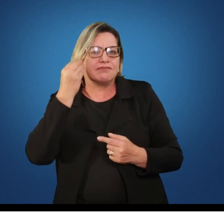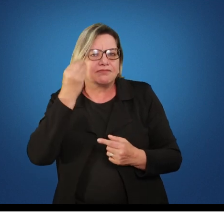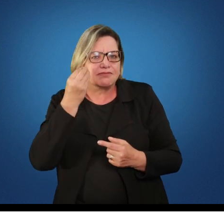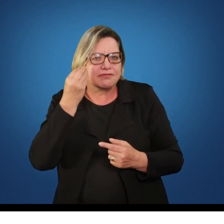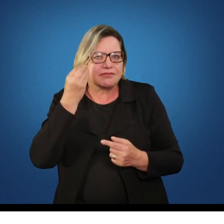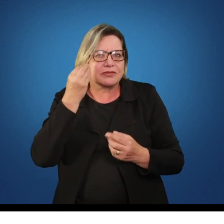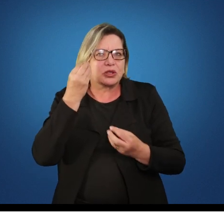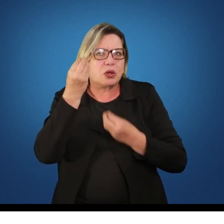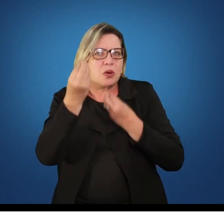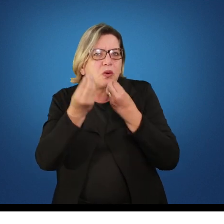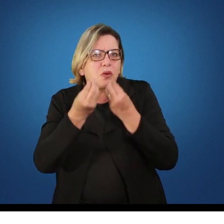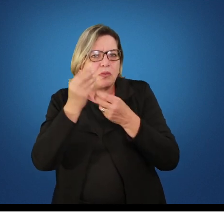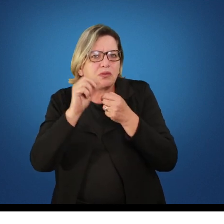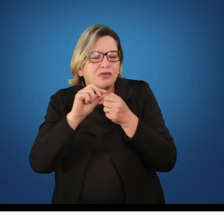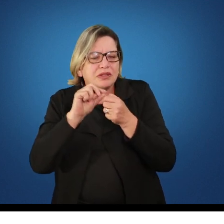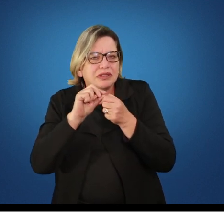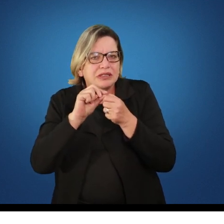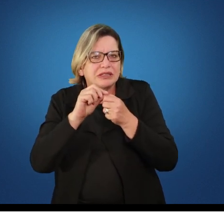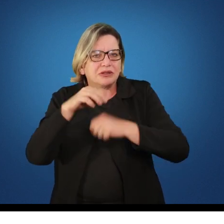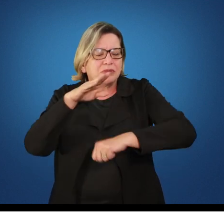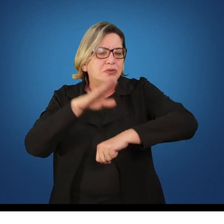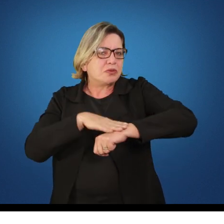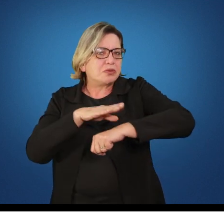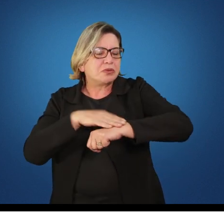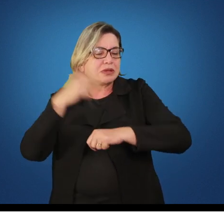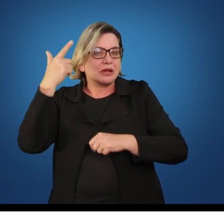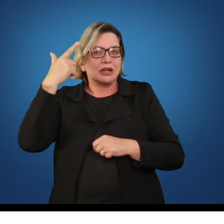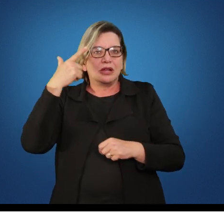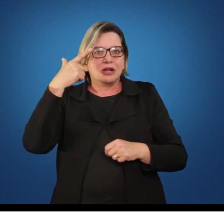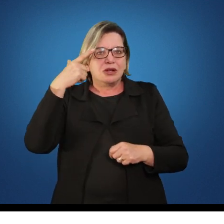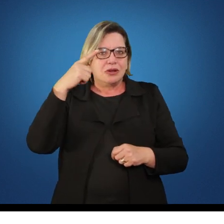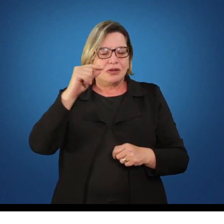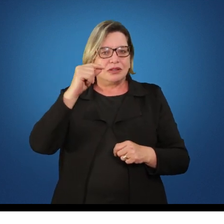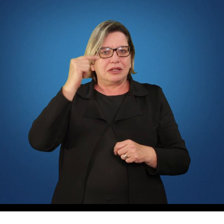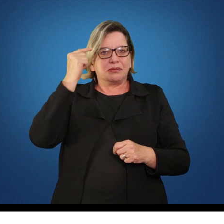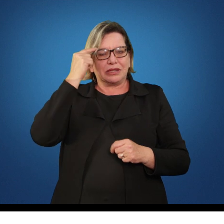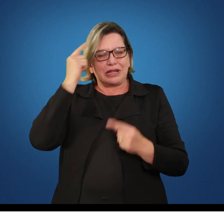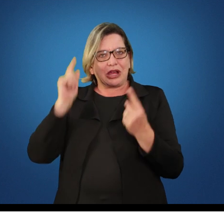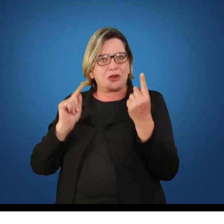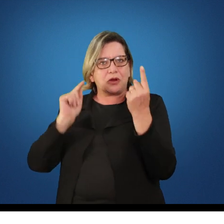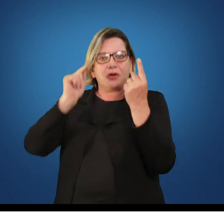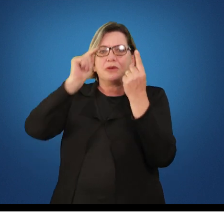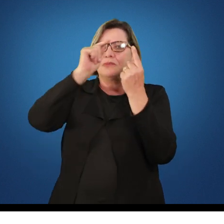partir do momento que eu consegui colocar isso em objetivos da própria disciplina.